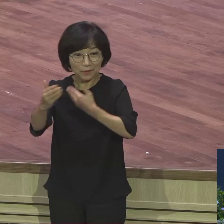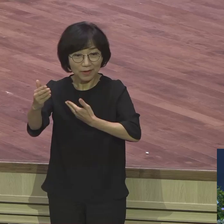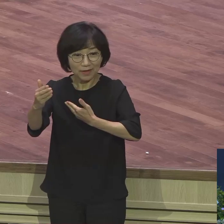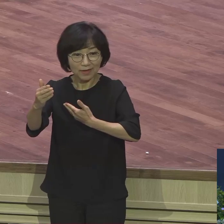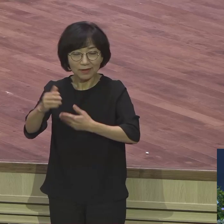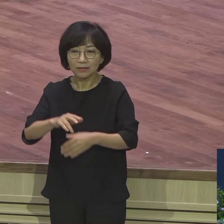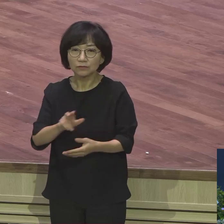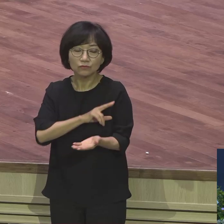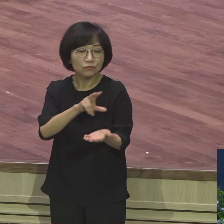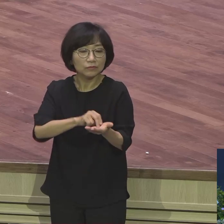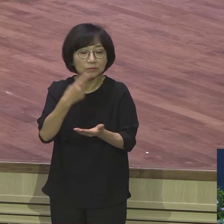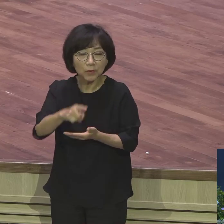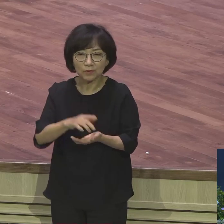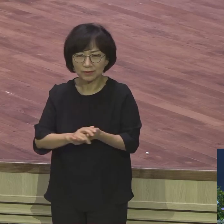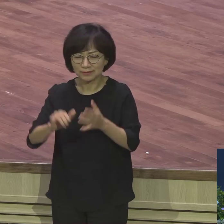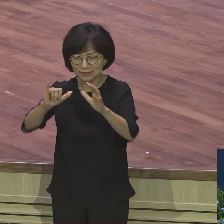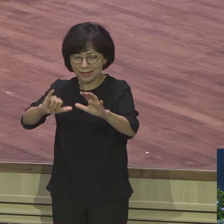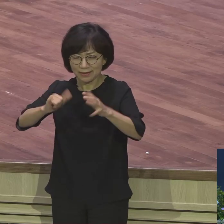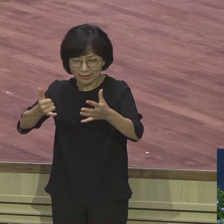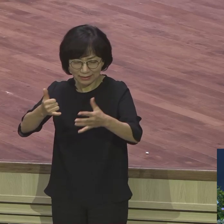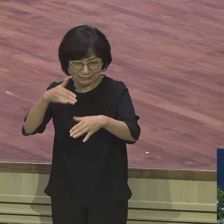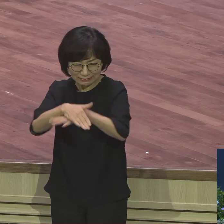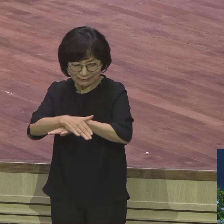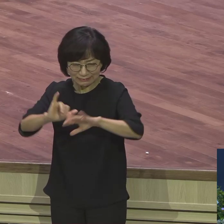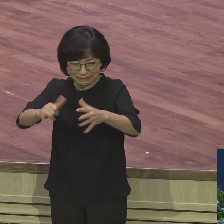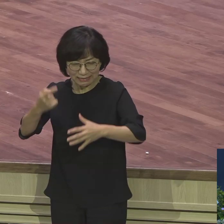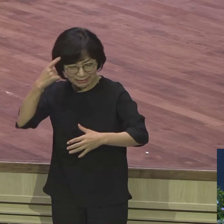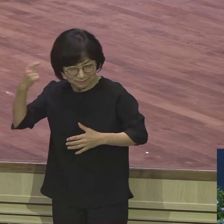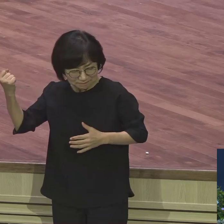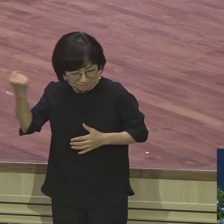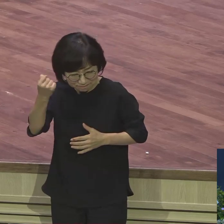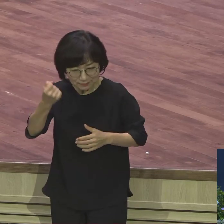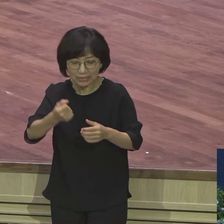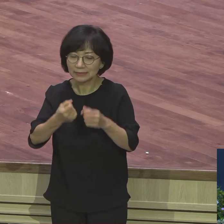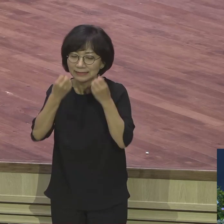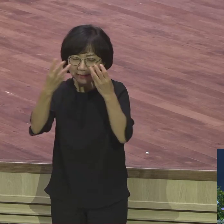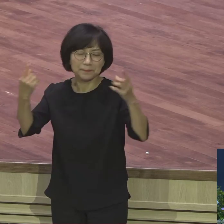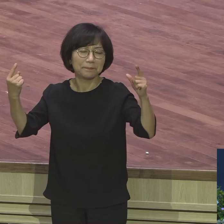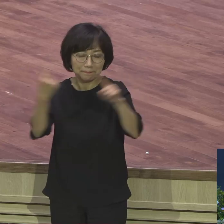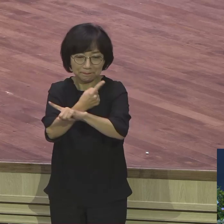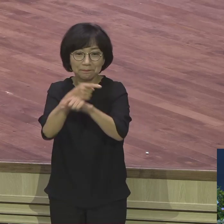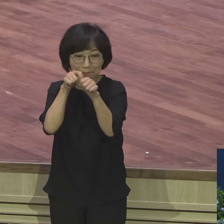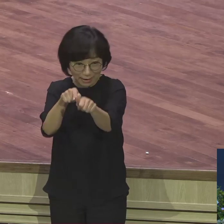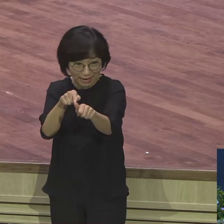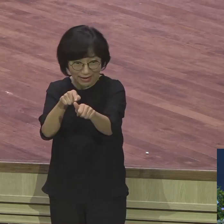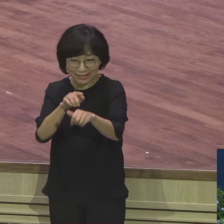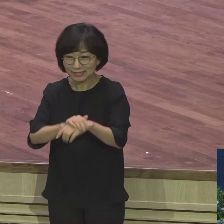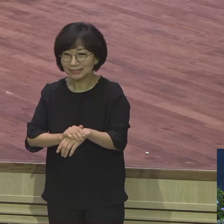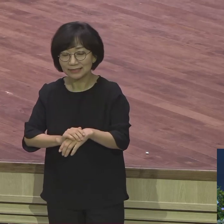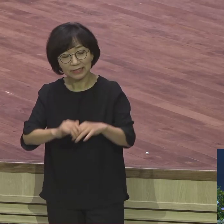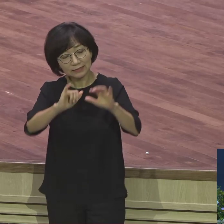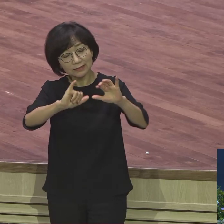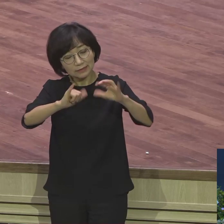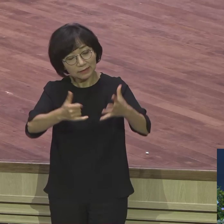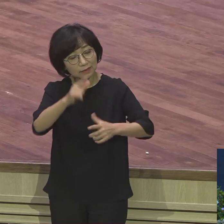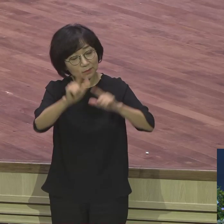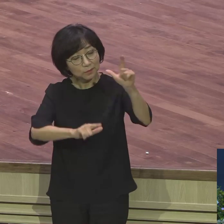틀을 바꾸라. 어떻게 우리가 세상의 틀을 바꾸냐. 세상의 틀이 어떻길래. 세상의 틀을 바꾸라는